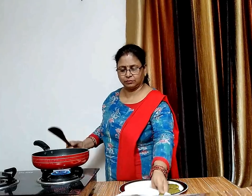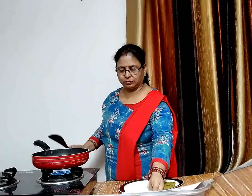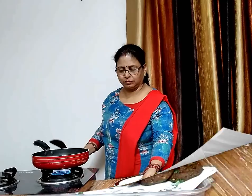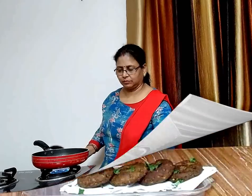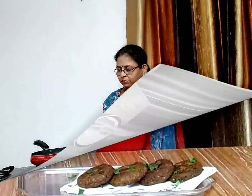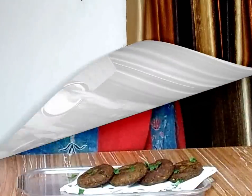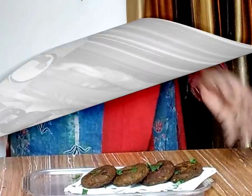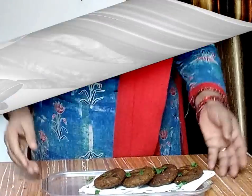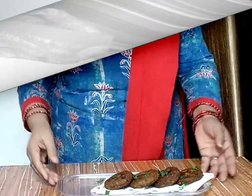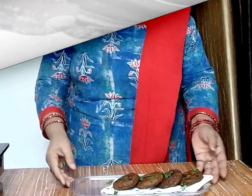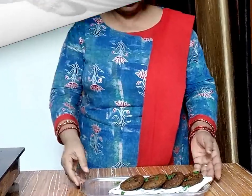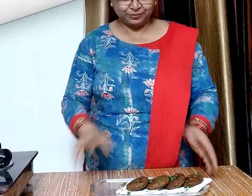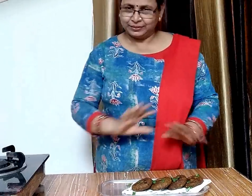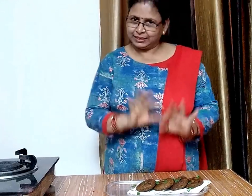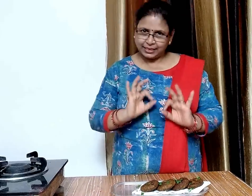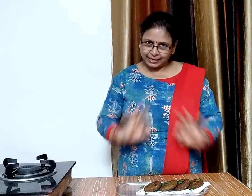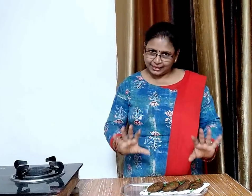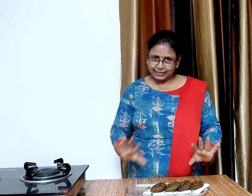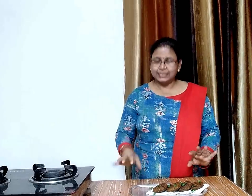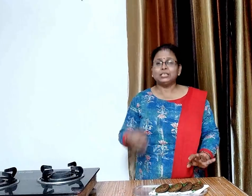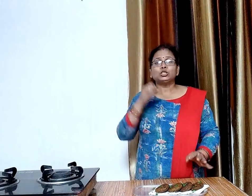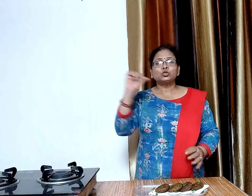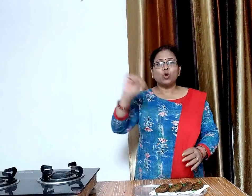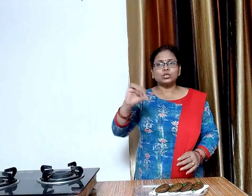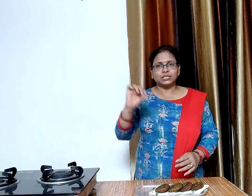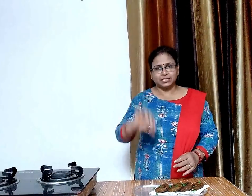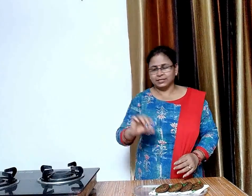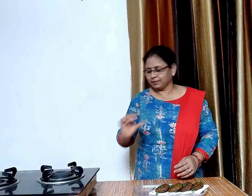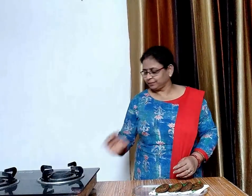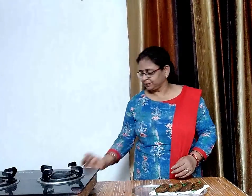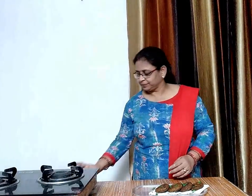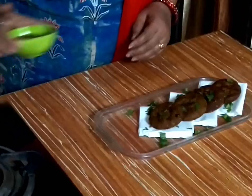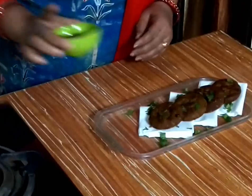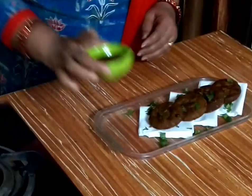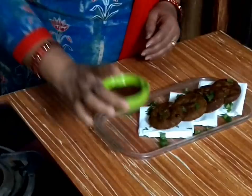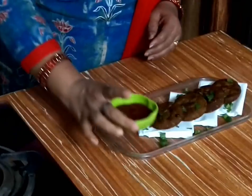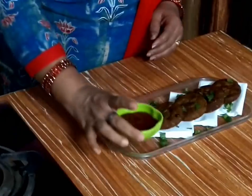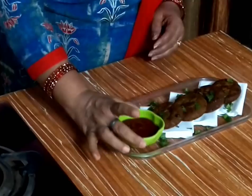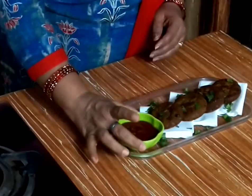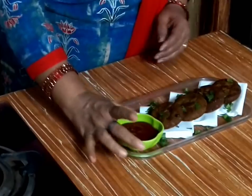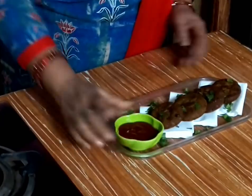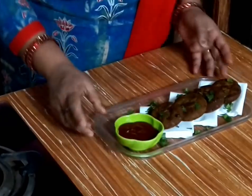वेस्ट चामी को बाब बन करते यार है आप इसे टेमेटो केचप के साथ सर्फ कर सकते हैं